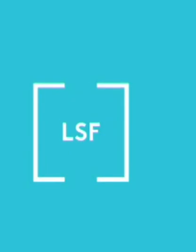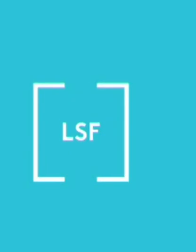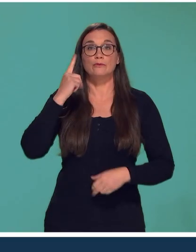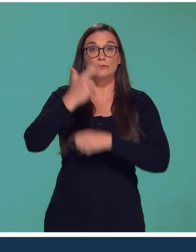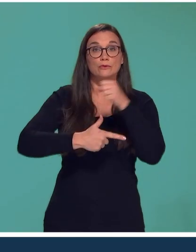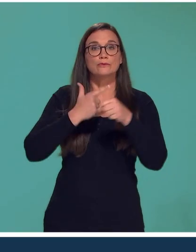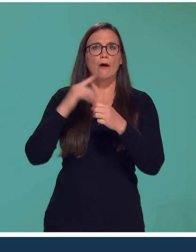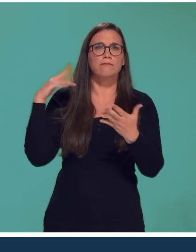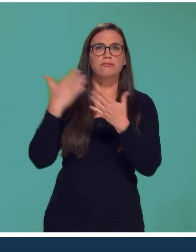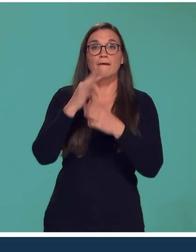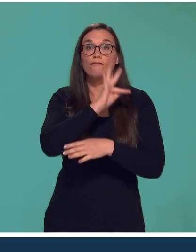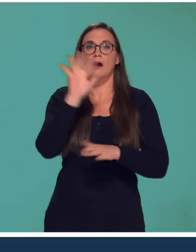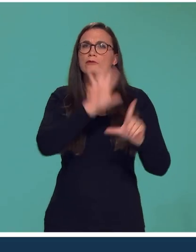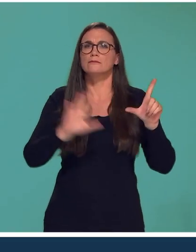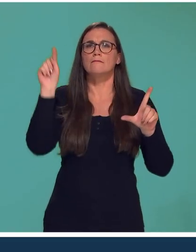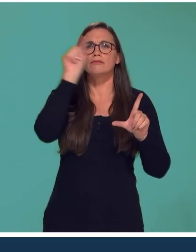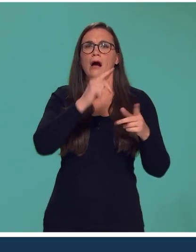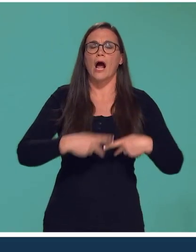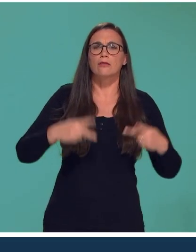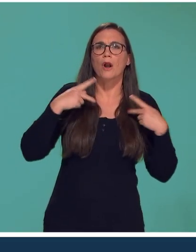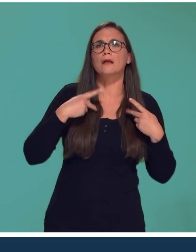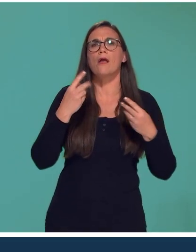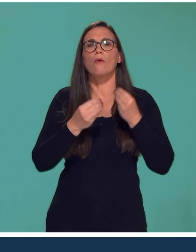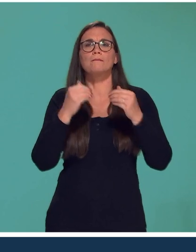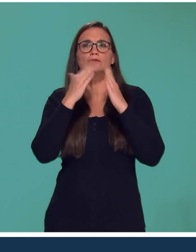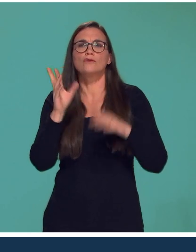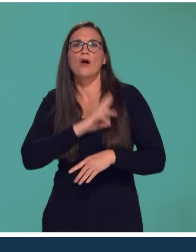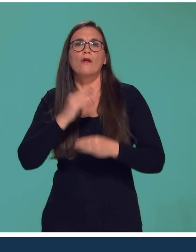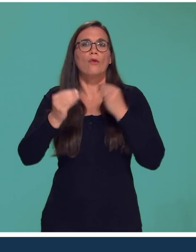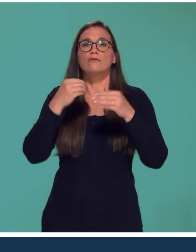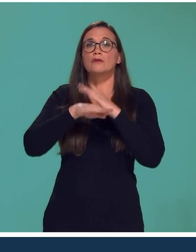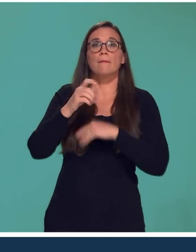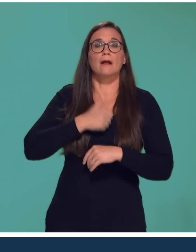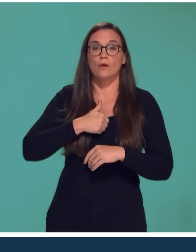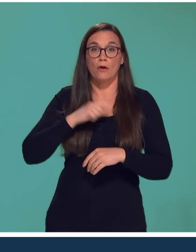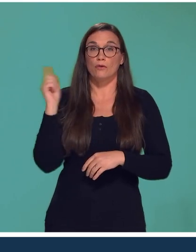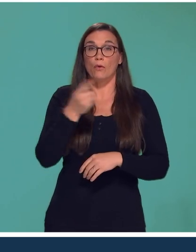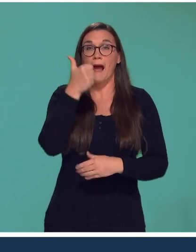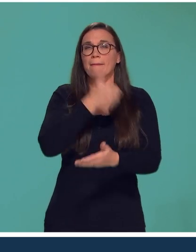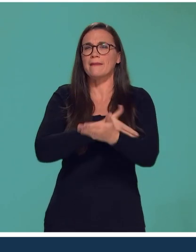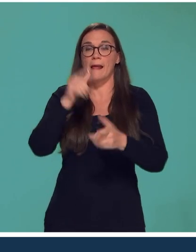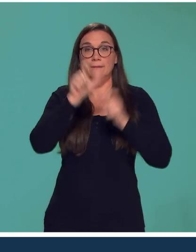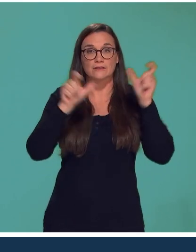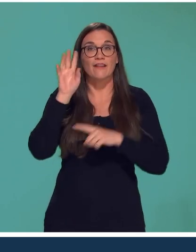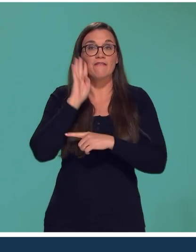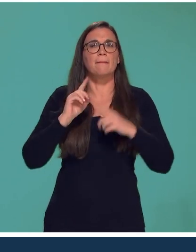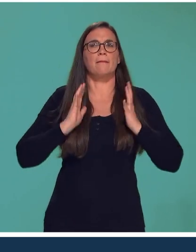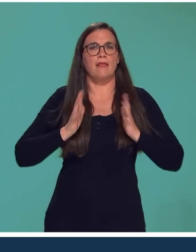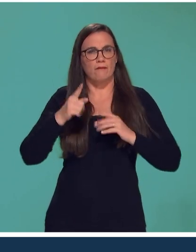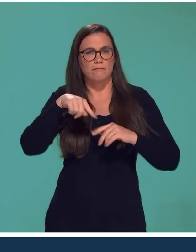Depuis plus de deux ans, en atelier, chez elles ou dans leur maison de retraite, un millier de femmes tricotent bénévolement des